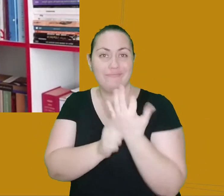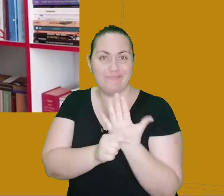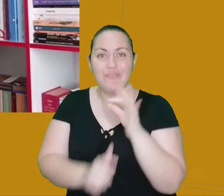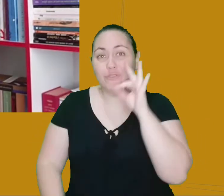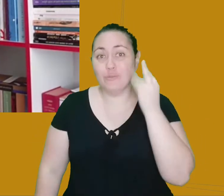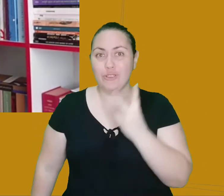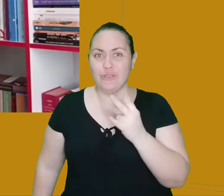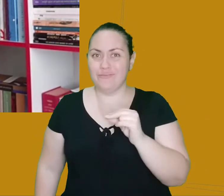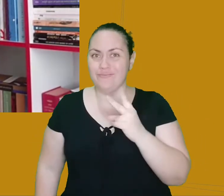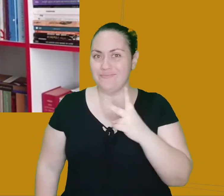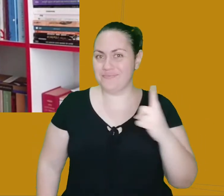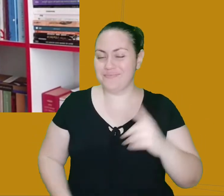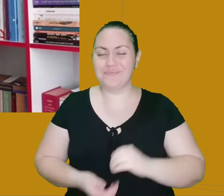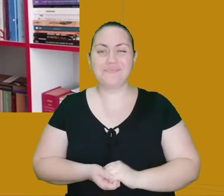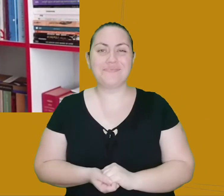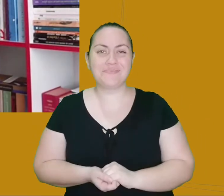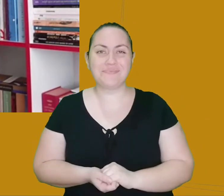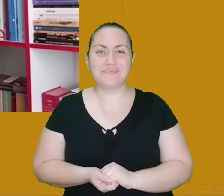URGS do vestibular de 2021.